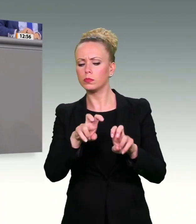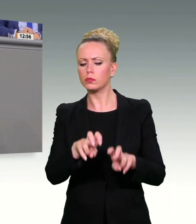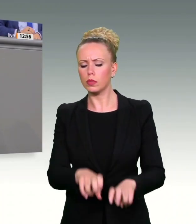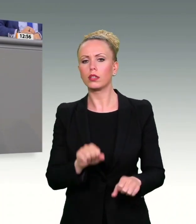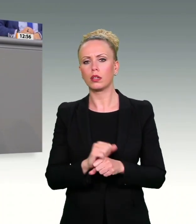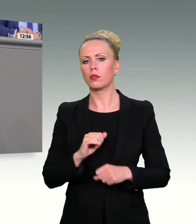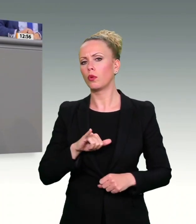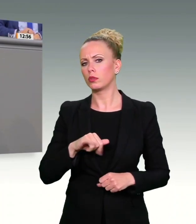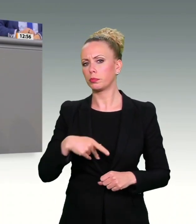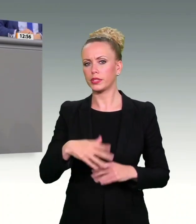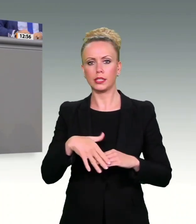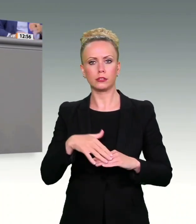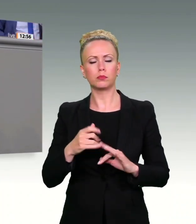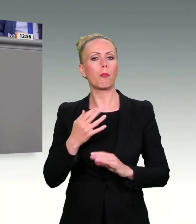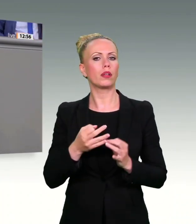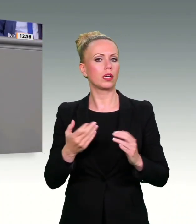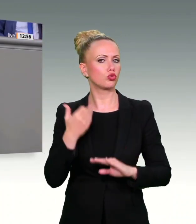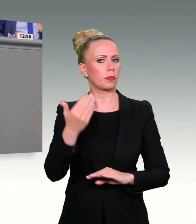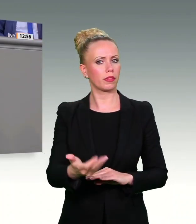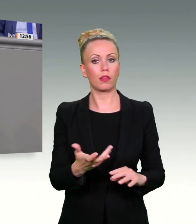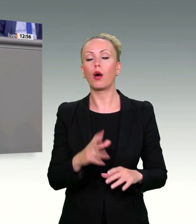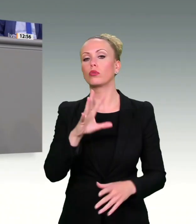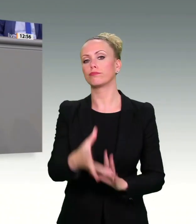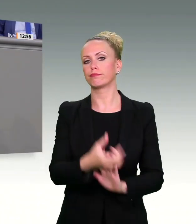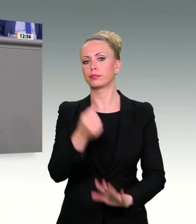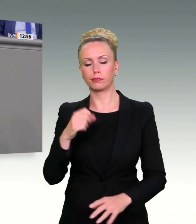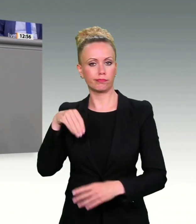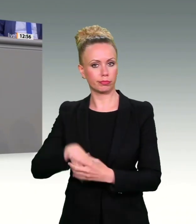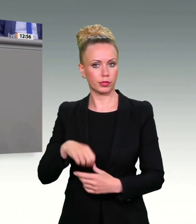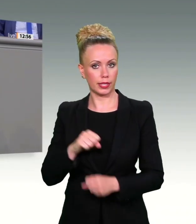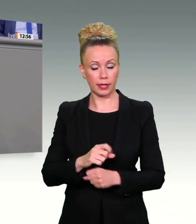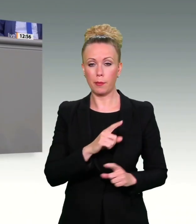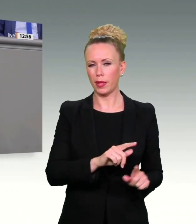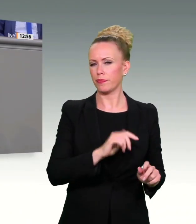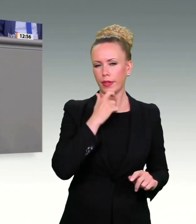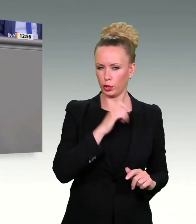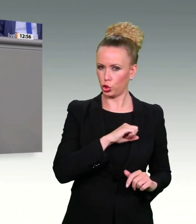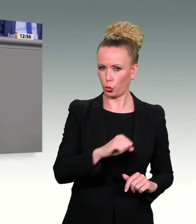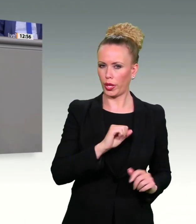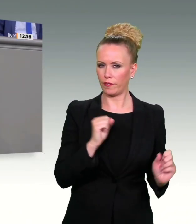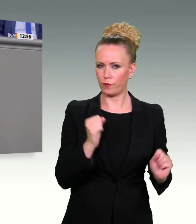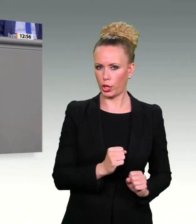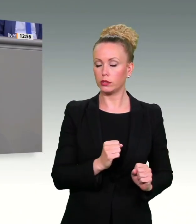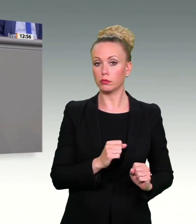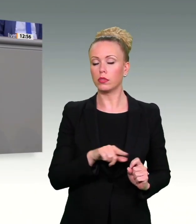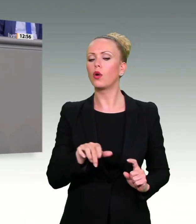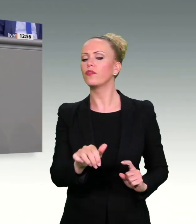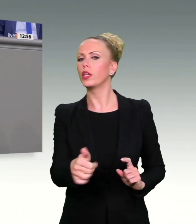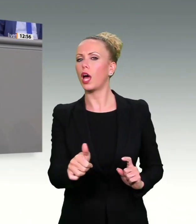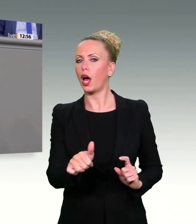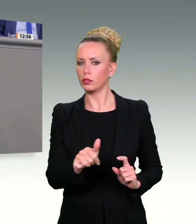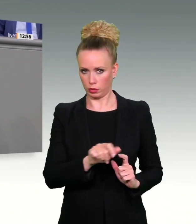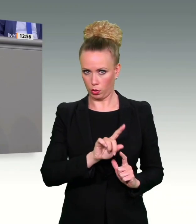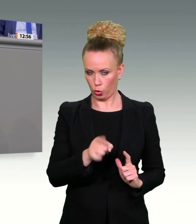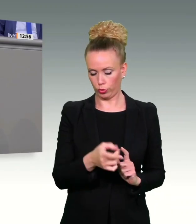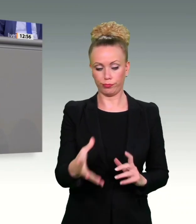abfragen können. Wie es voraussichtlich das Quick-Free-Verfahren bei konkreten Verdachtsfällen ja auch vorsieht, aber nicht ein halbes Jahr, meine Damen